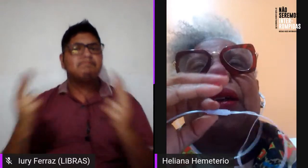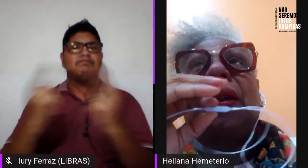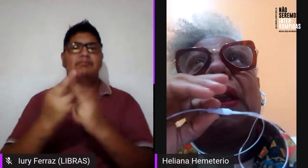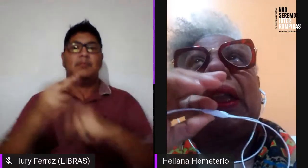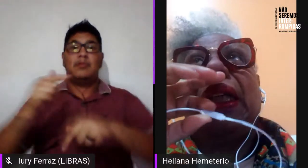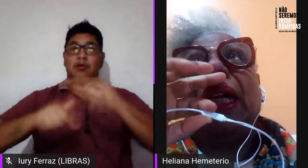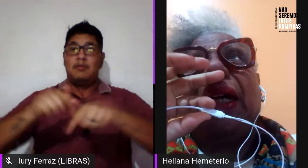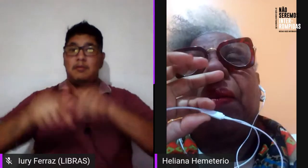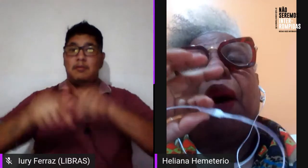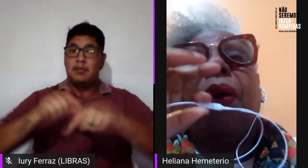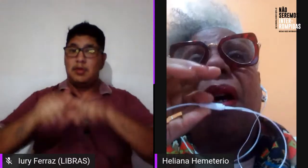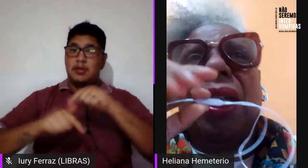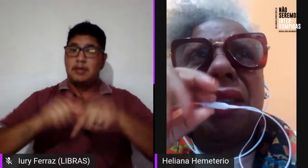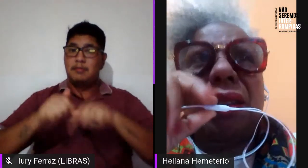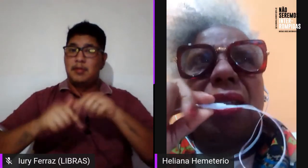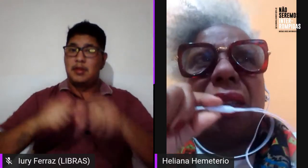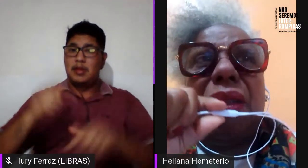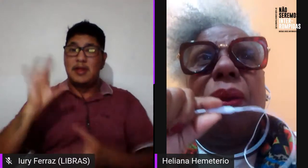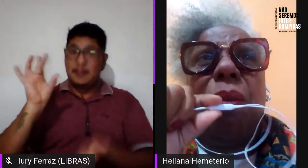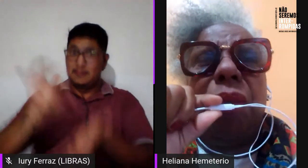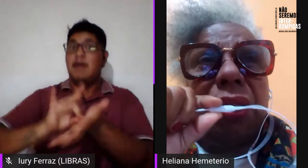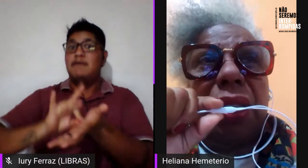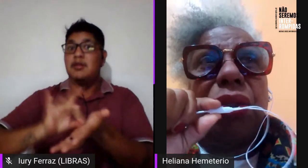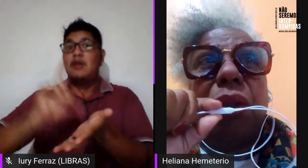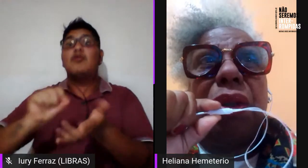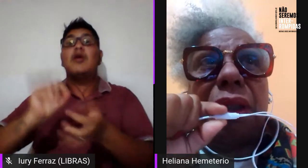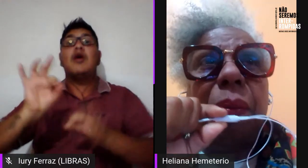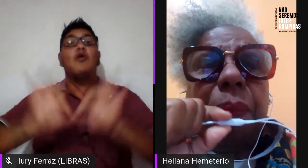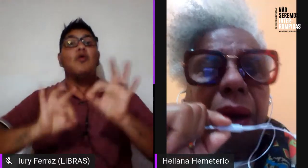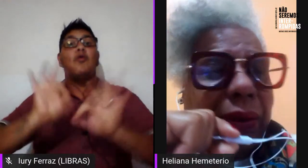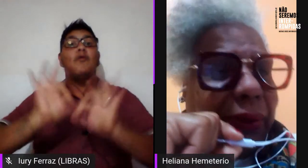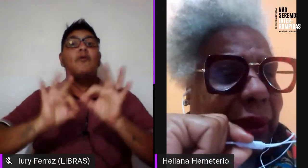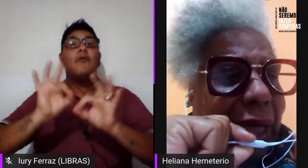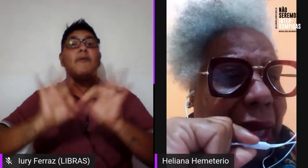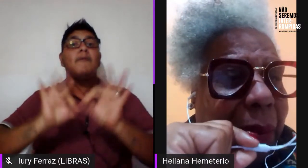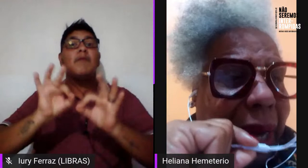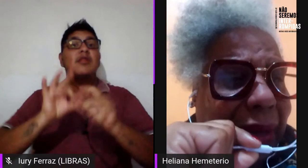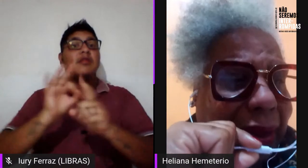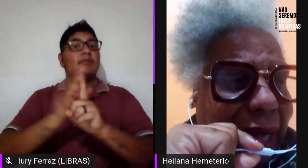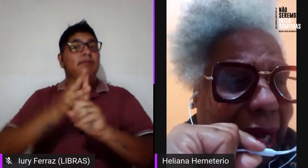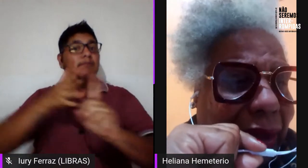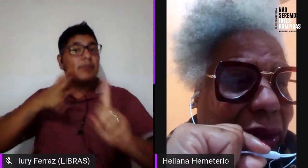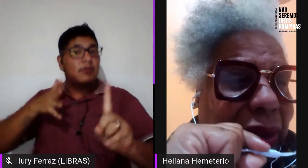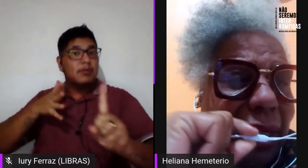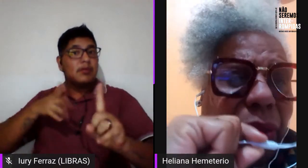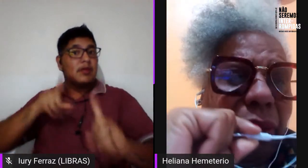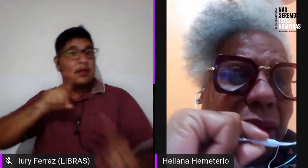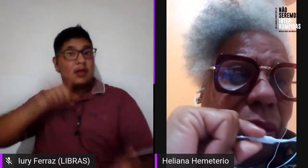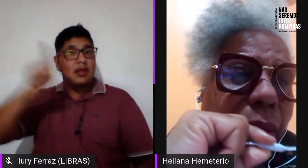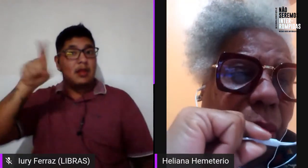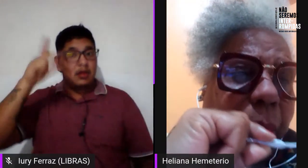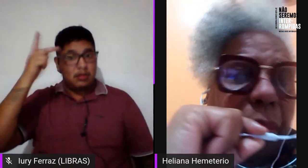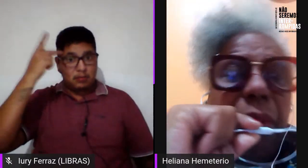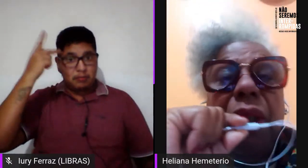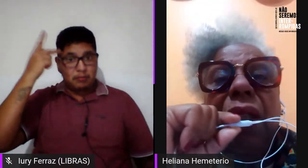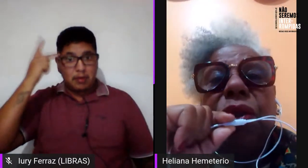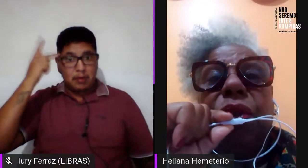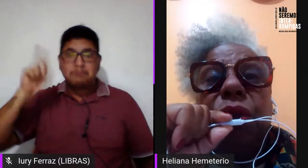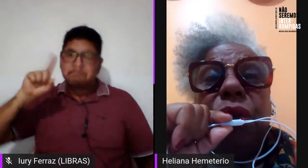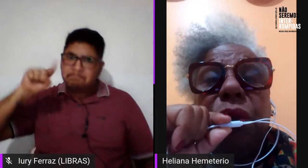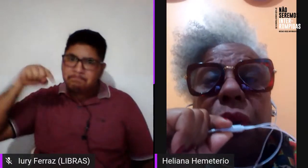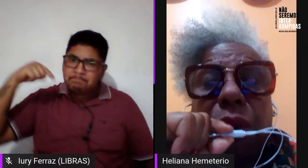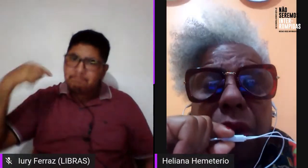realidade, seria uma organização homossexual em São Paulo. Mais tarde, dentro desse grupo,